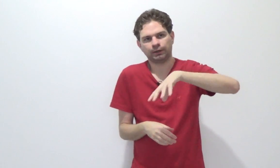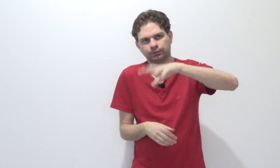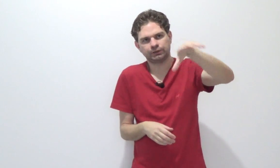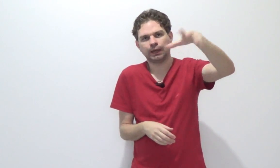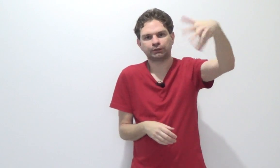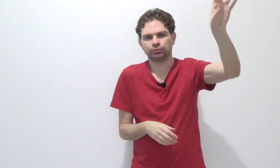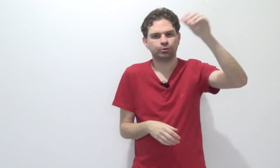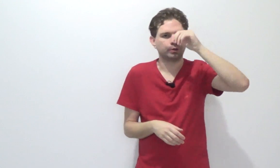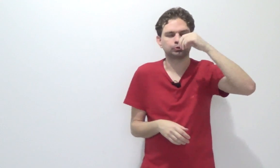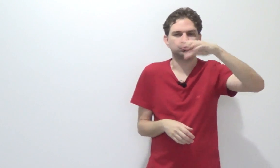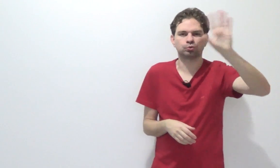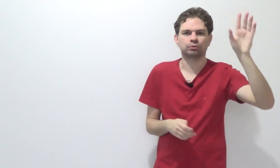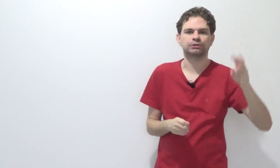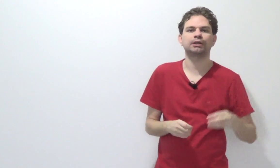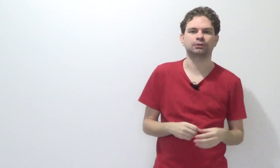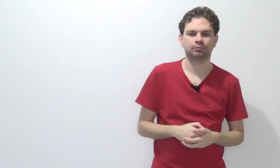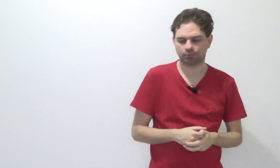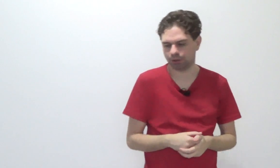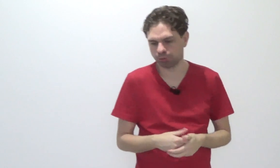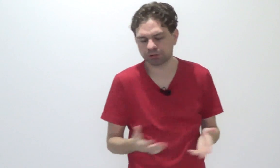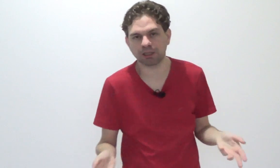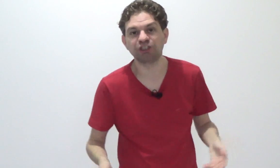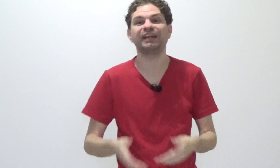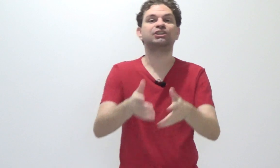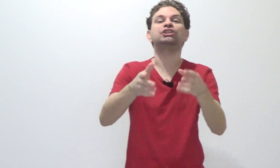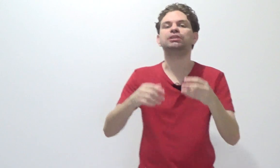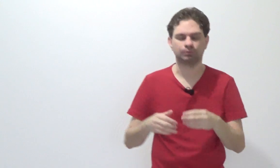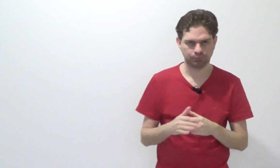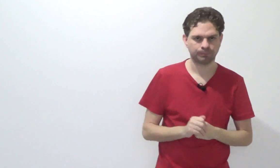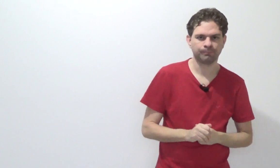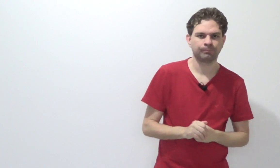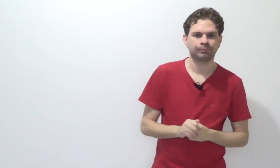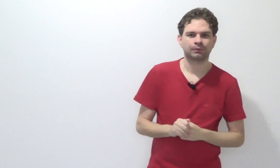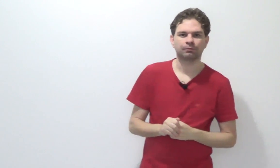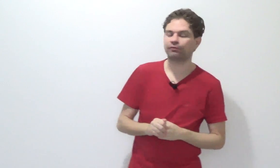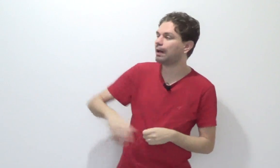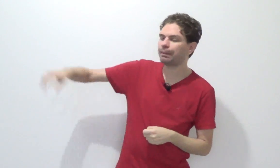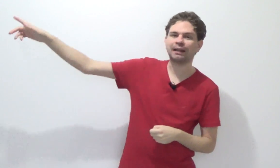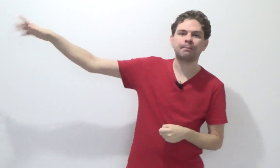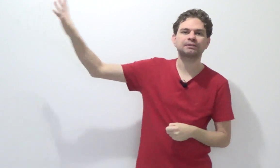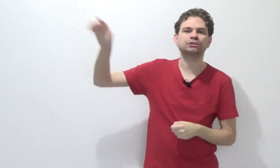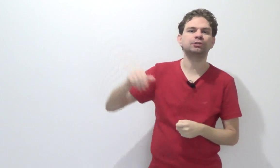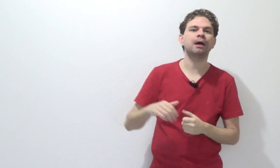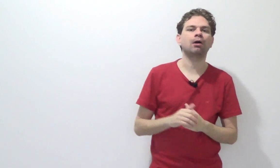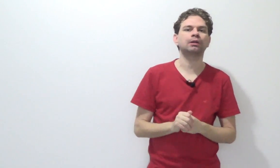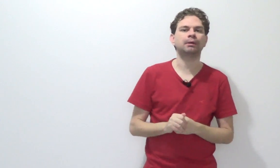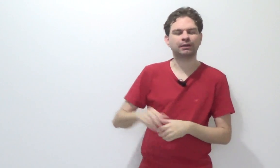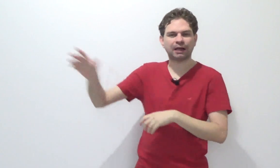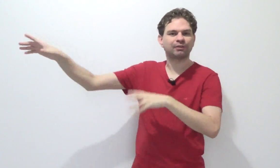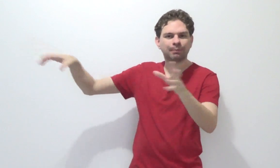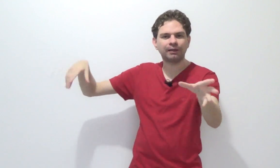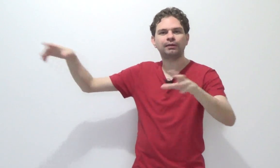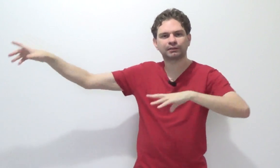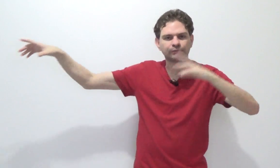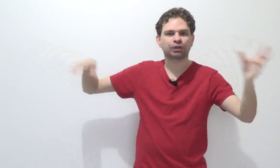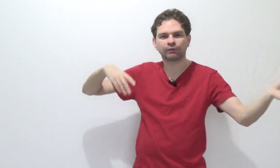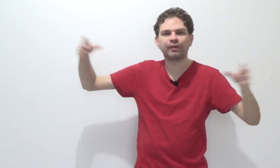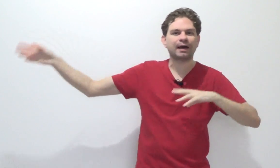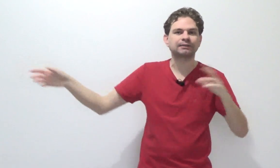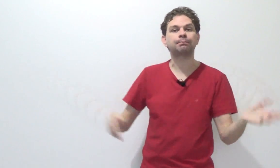cidade do Rio Grande do Sul, que seja, um aluno, sei de Erechim, vai pra lá pra assistir minha aula também. Porque ele tava na Bahia, tava tirando férias. Aí,